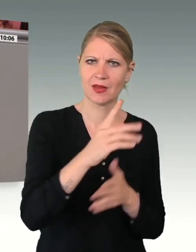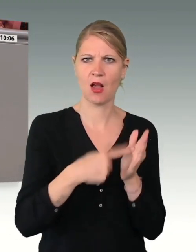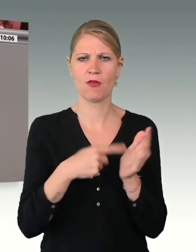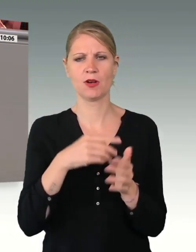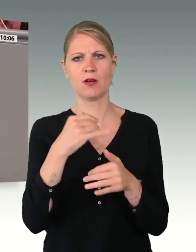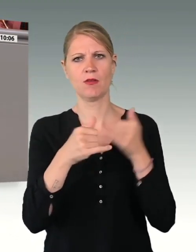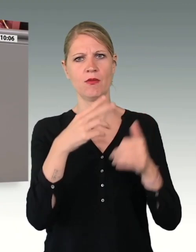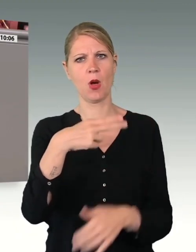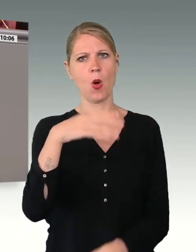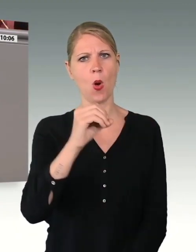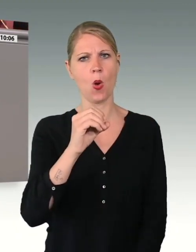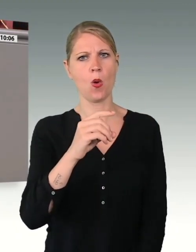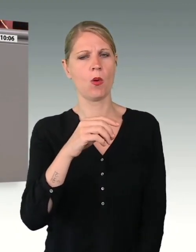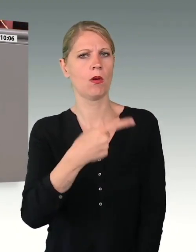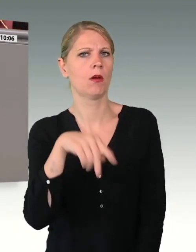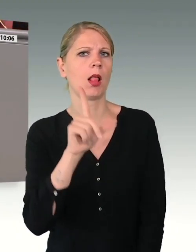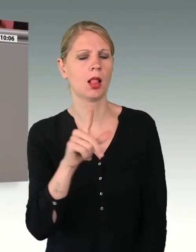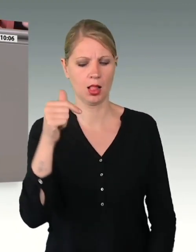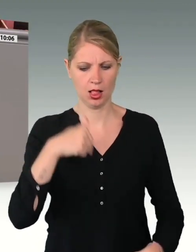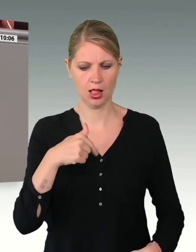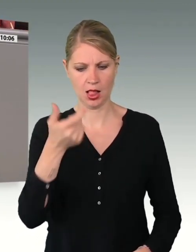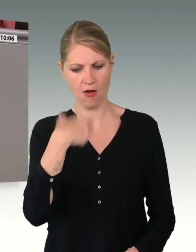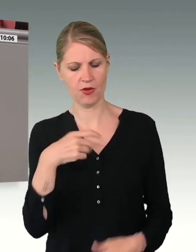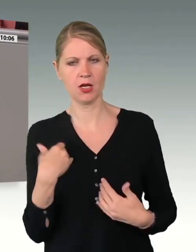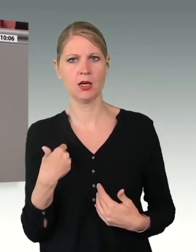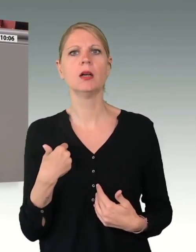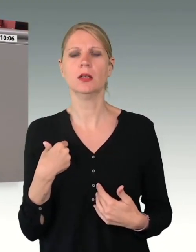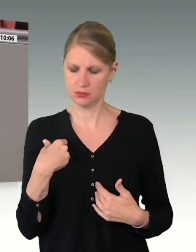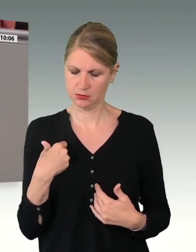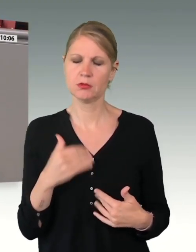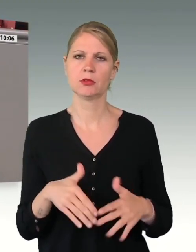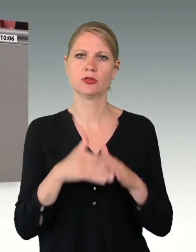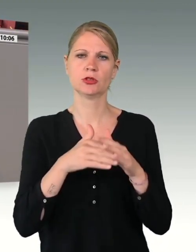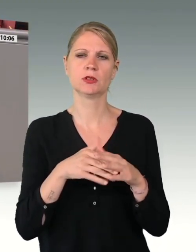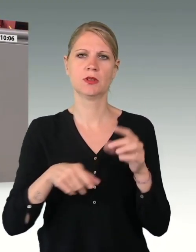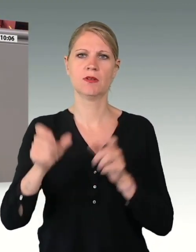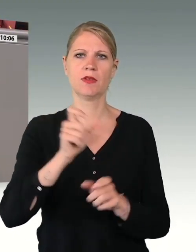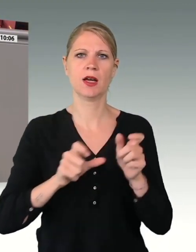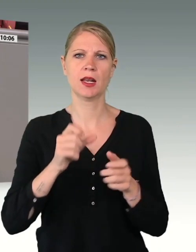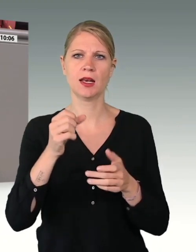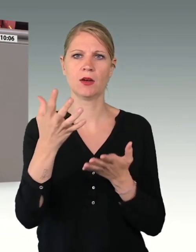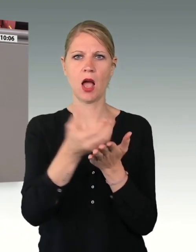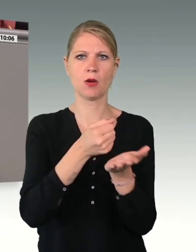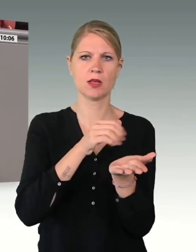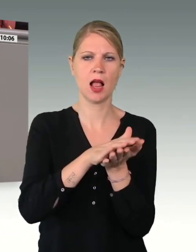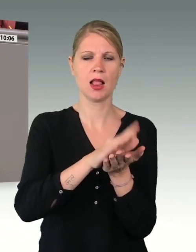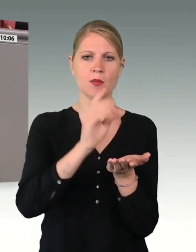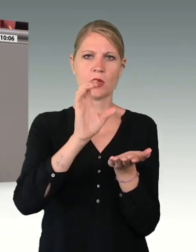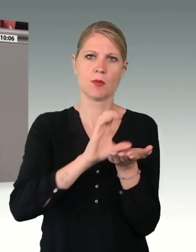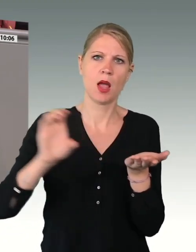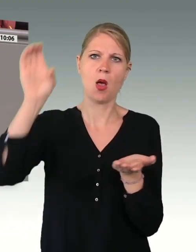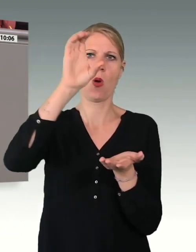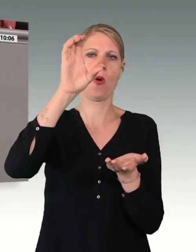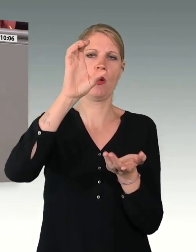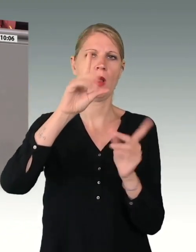an dieses Hochhaus, Ihre Aufforderung unterstützen, den Verteidigungshaushalt deutlich zu erhöhen. Wir